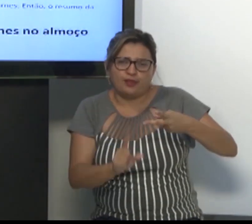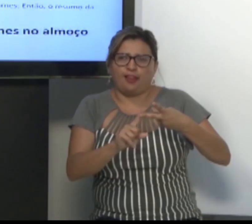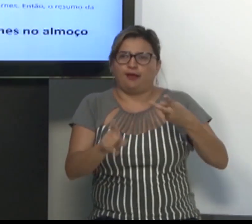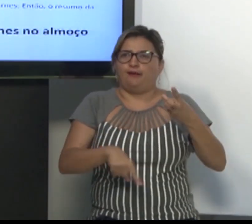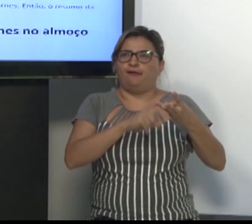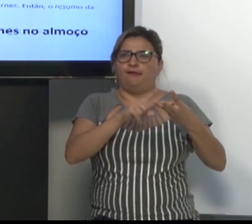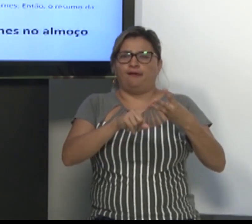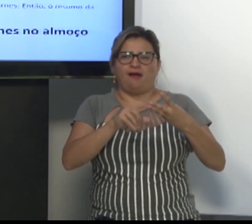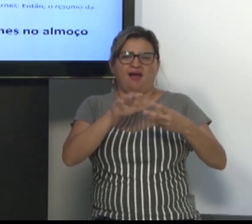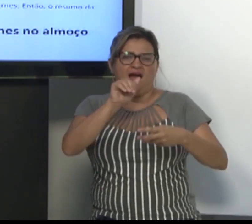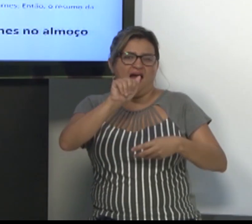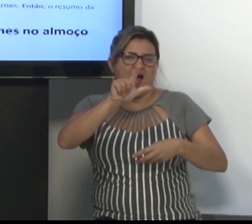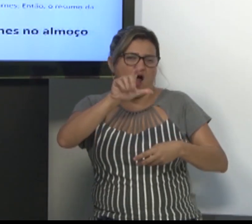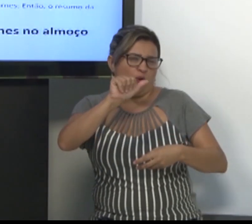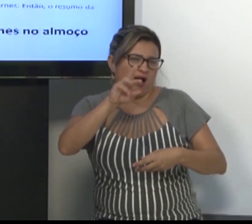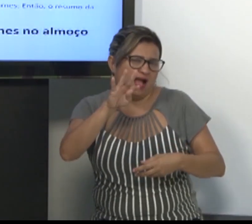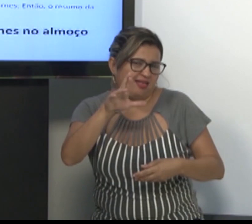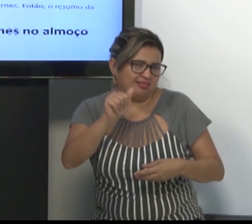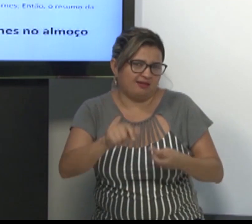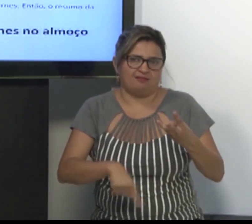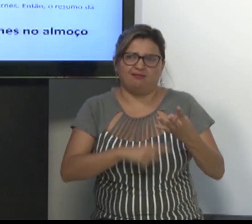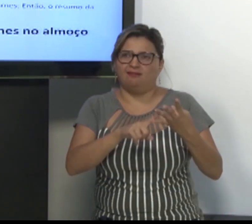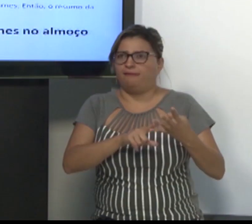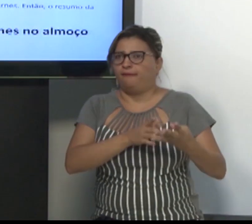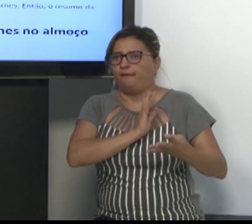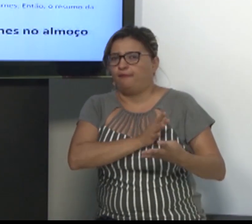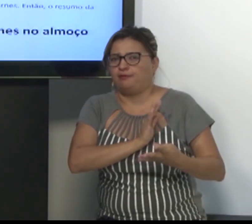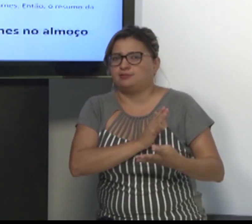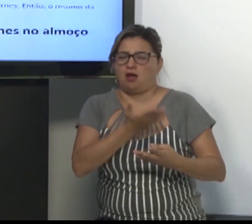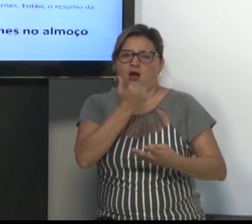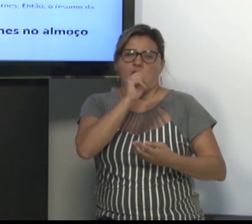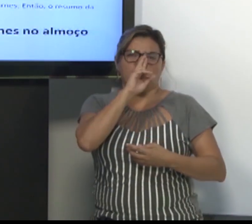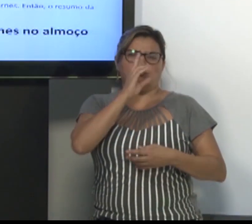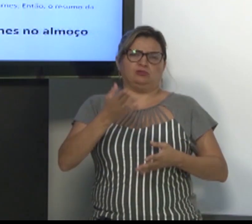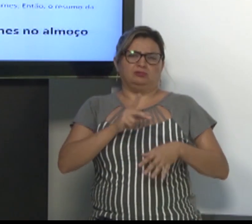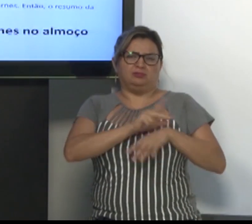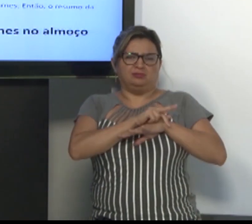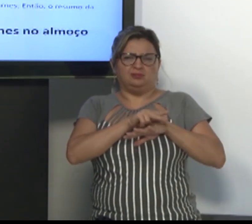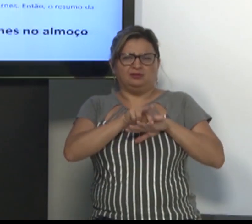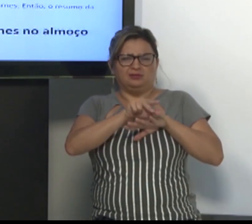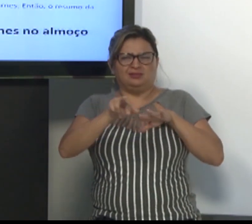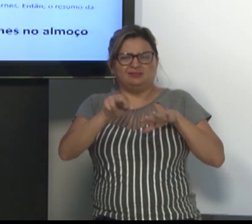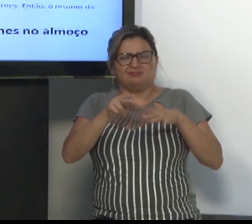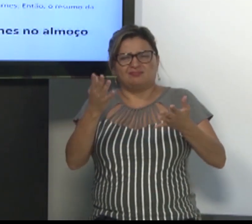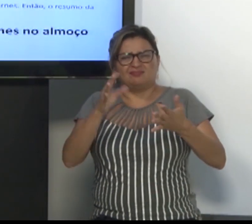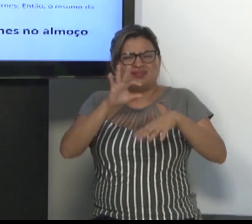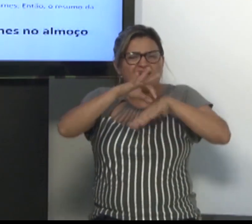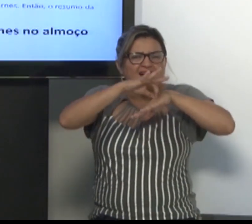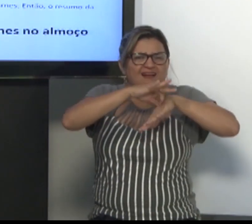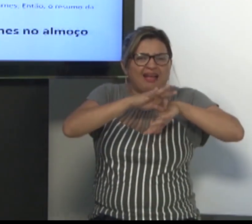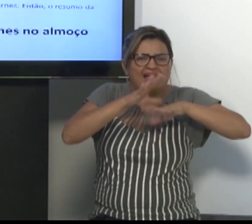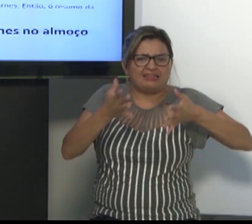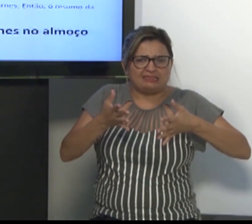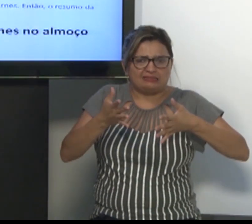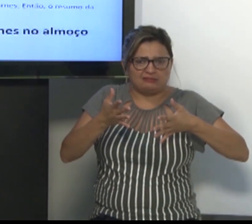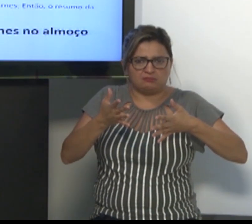Pedro comeu picanha, costela, alcatra e coração